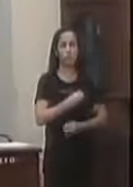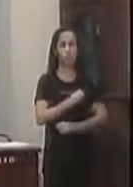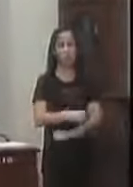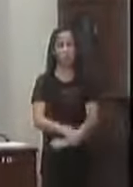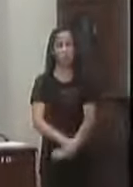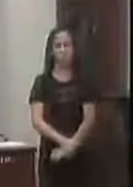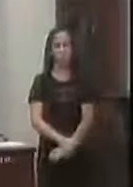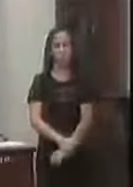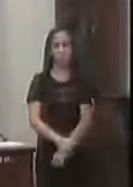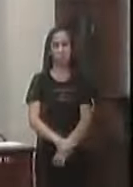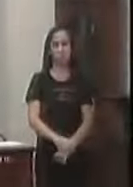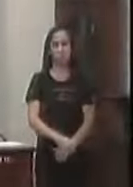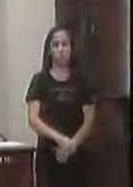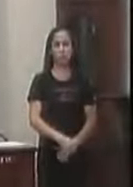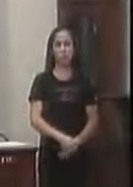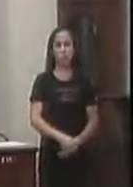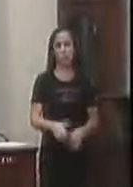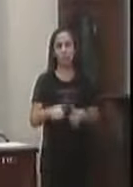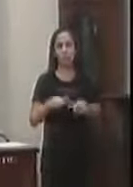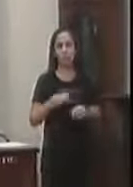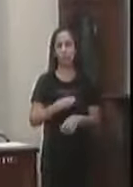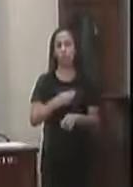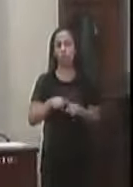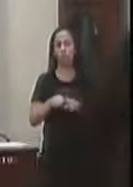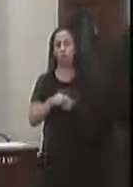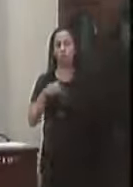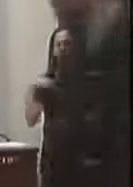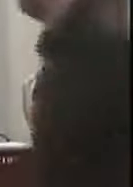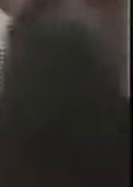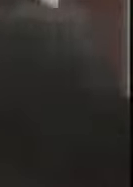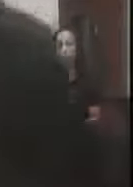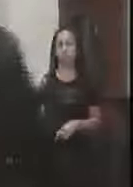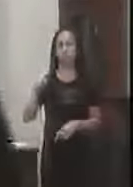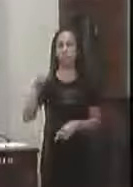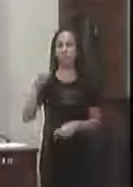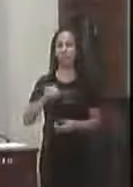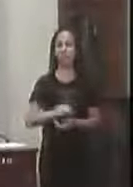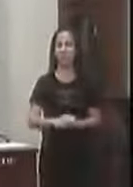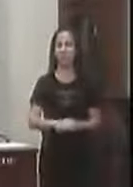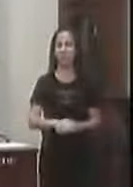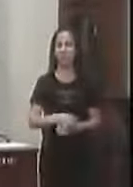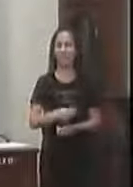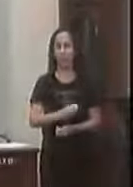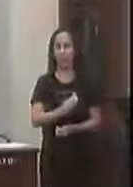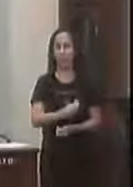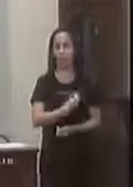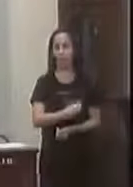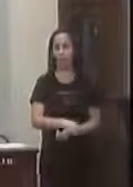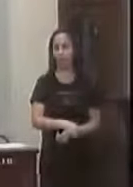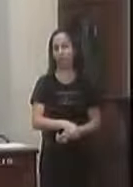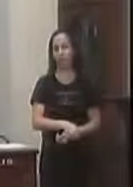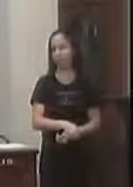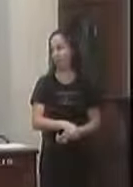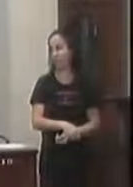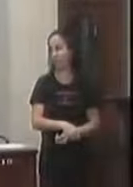Se encontra presente Vereador Saulo de Tarso Corrêa da Silva